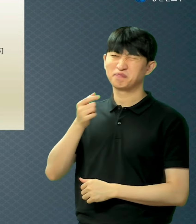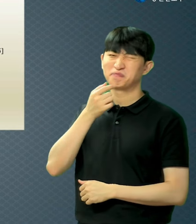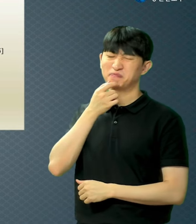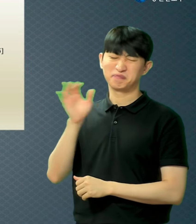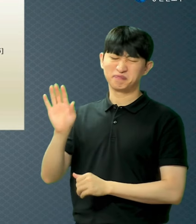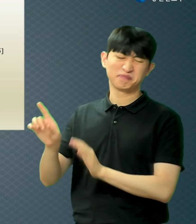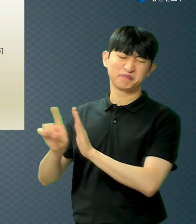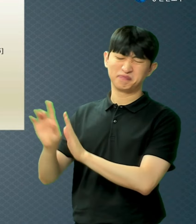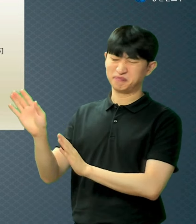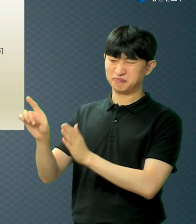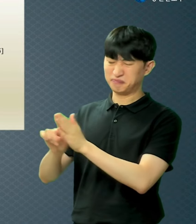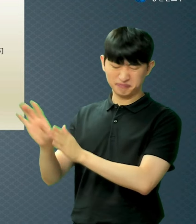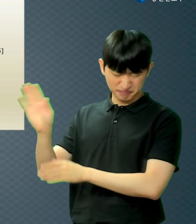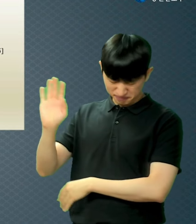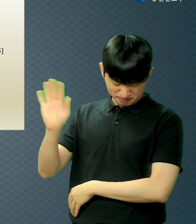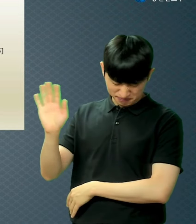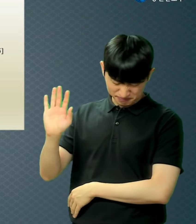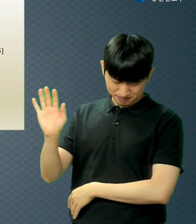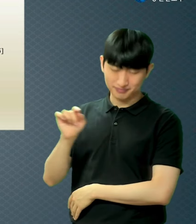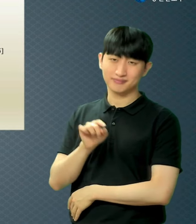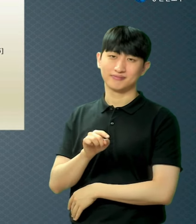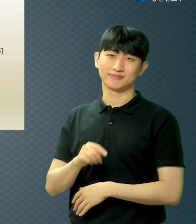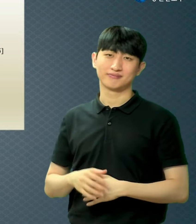이건 말이 안 되는 거죠